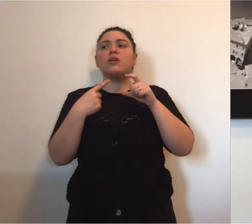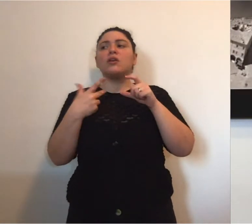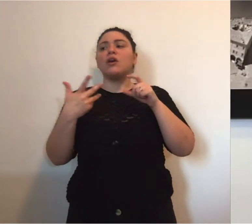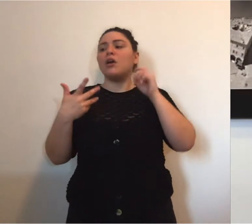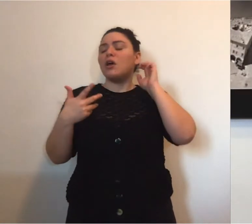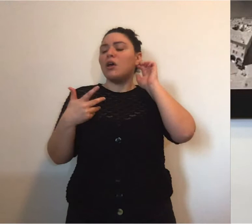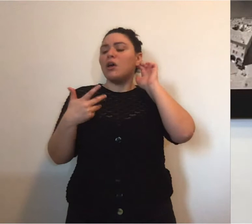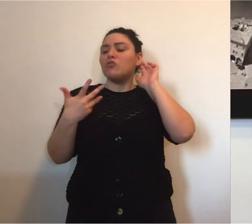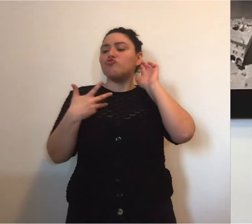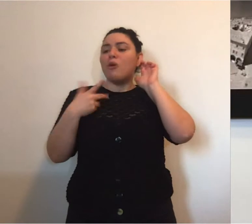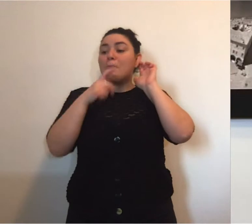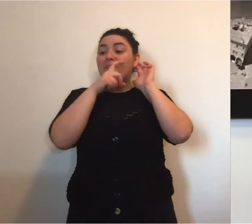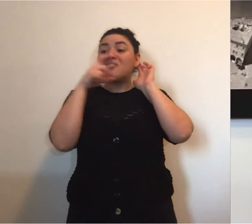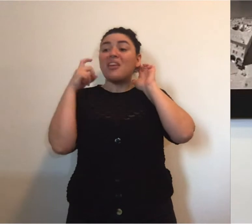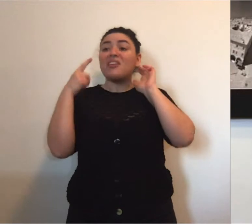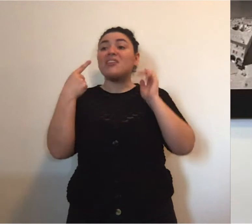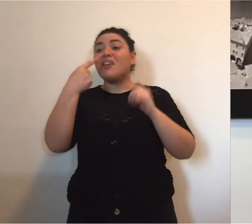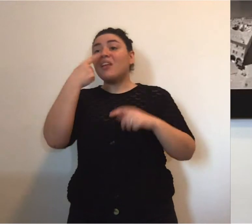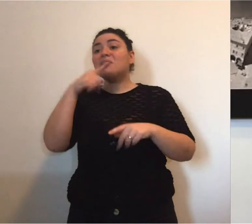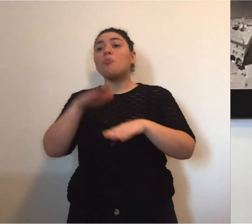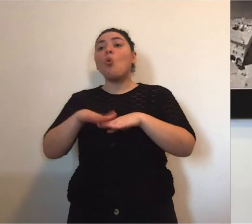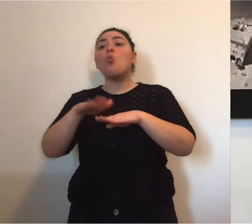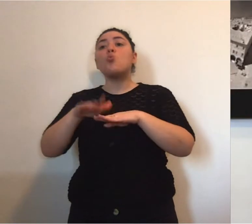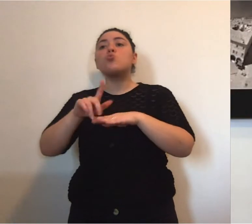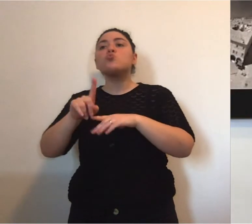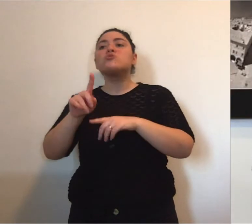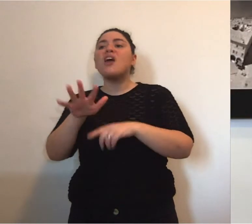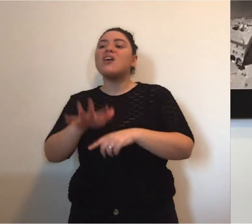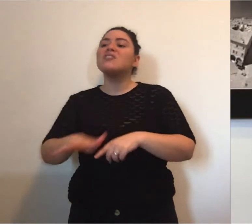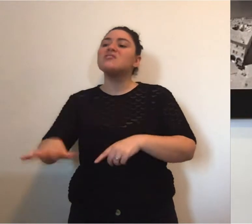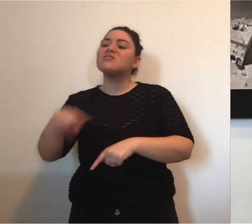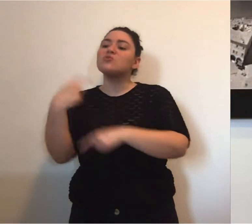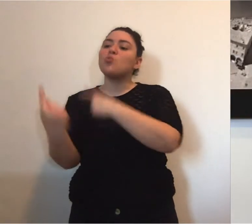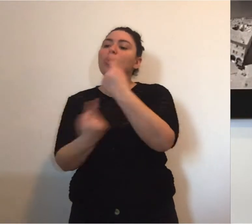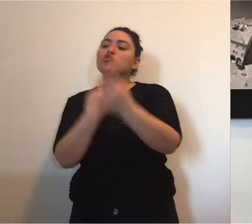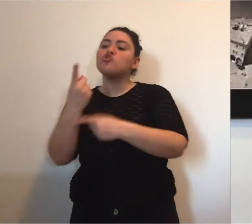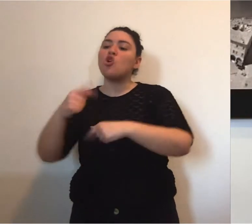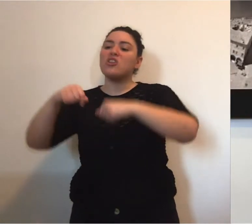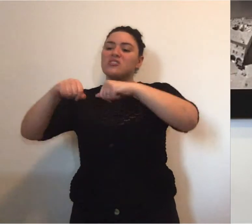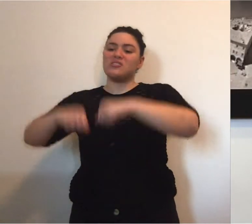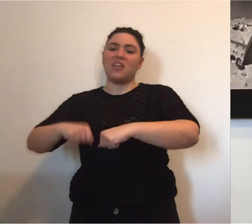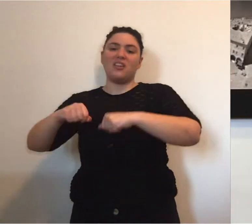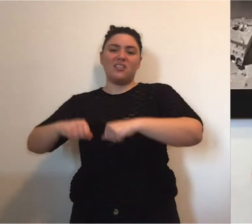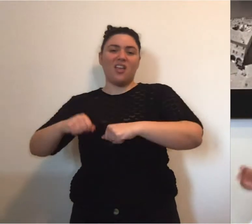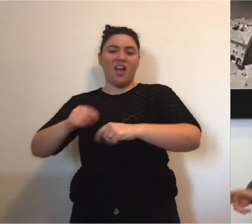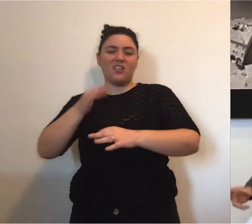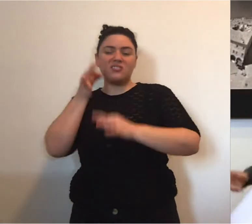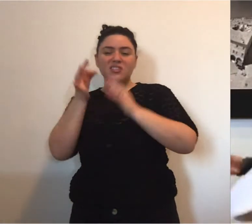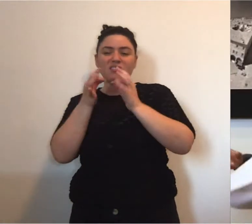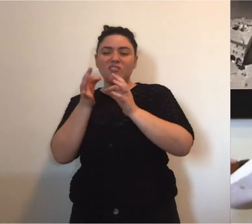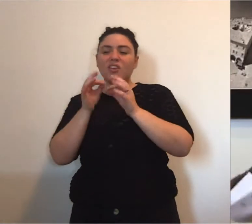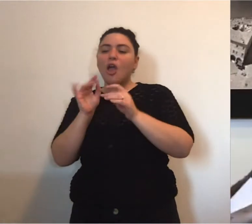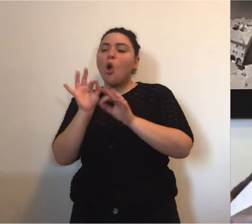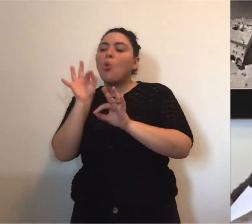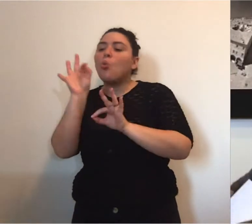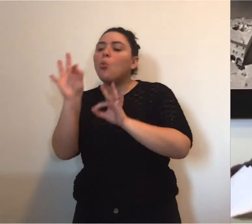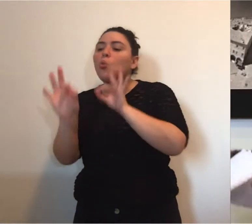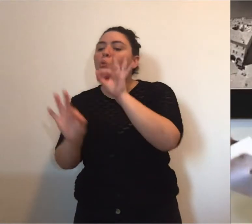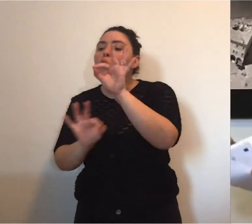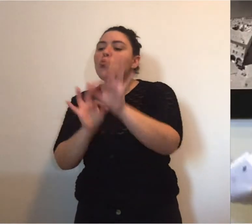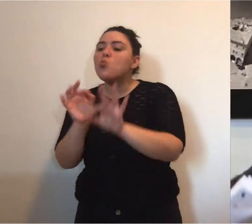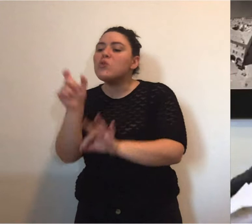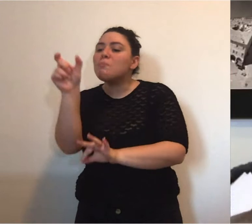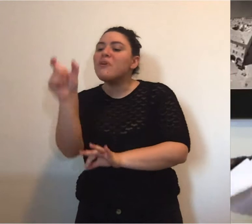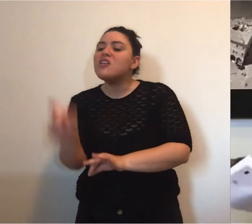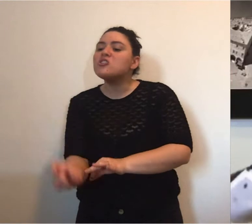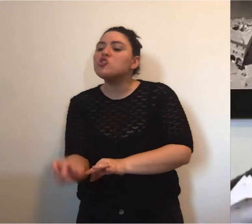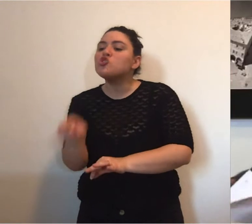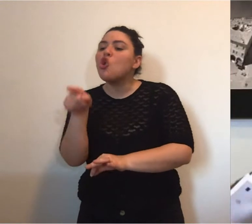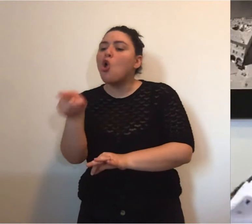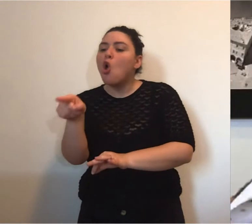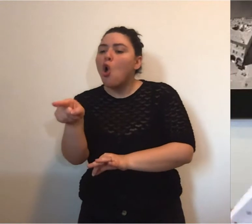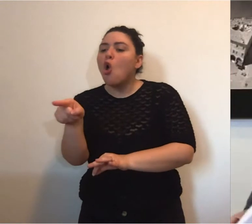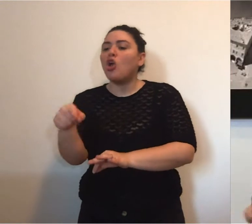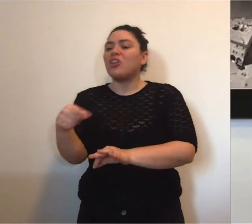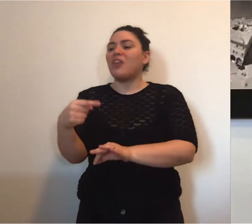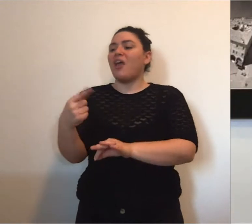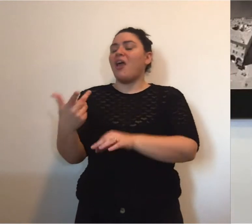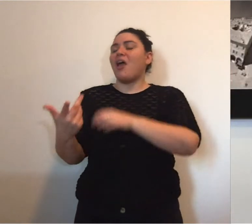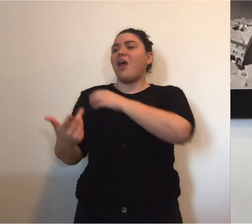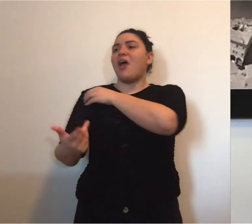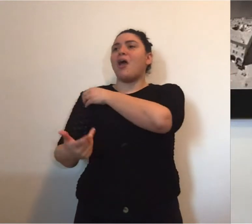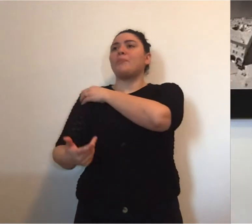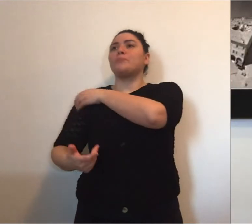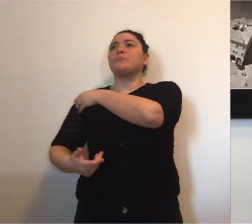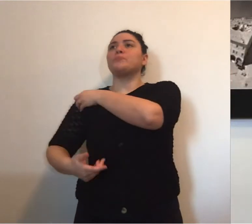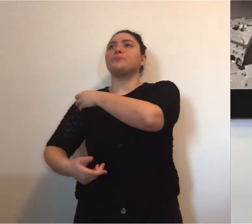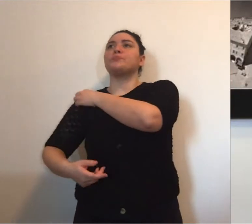mascherine che vengono utilizzate in contesti sanitari, quindi di cura diretta rispetto ad una persona